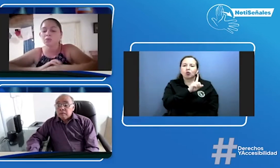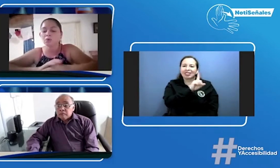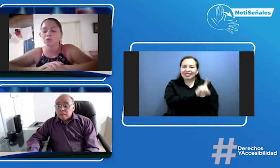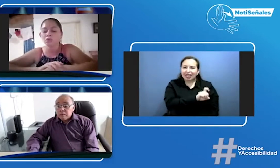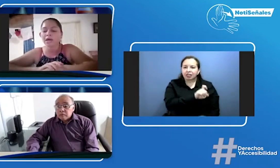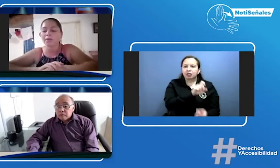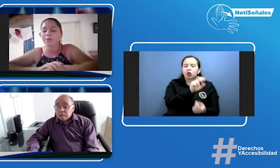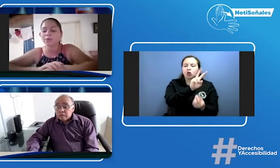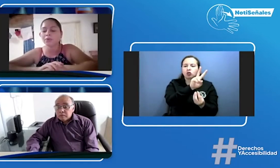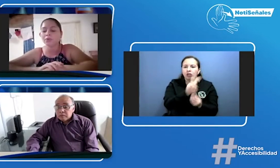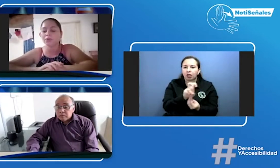octavo